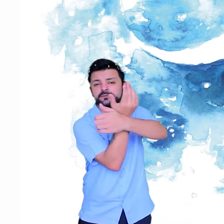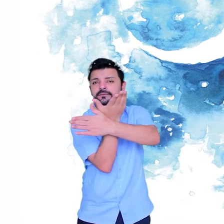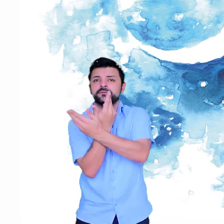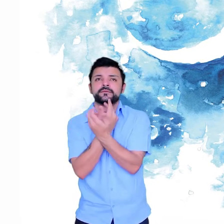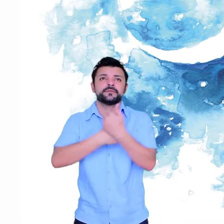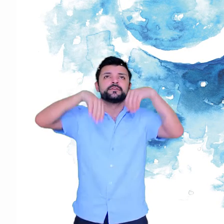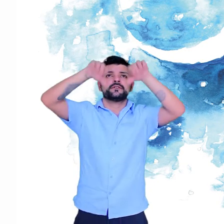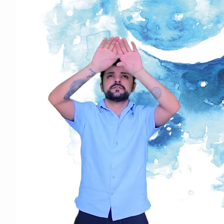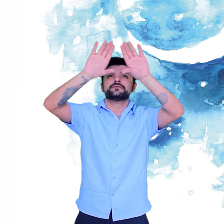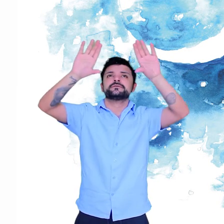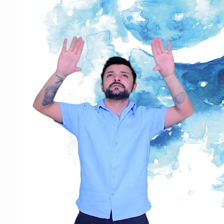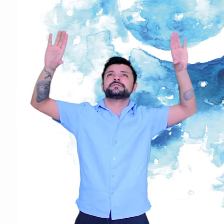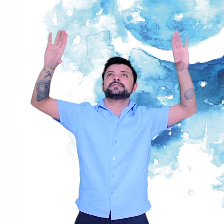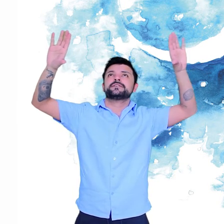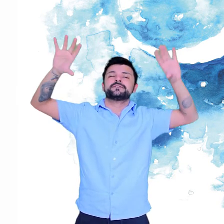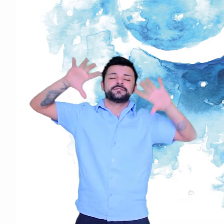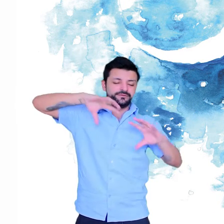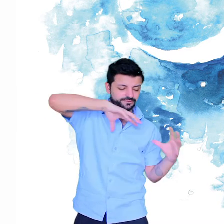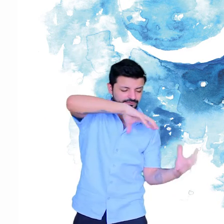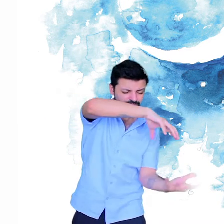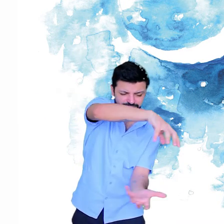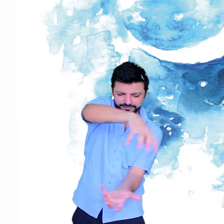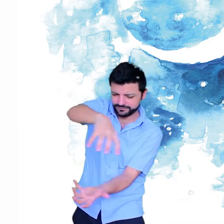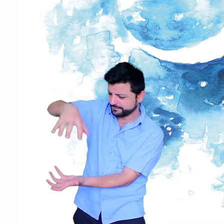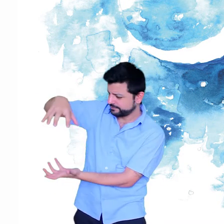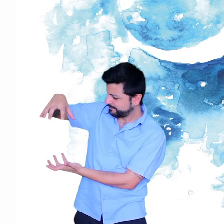O Céu, o Mundo e Eu